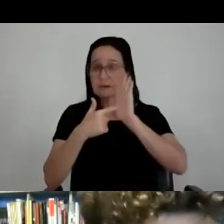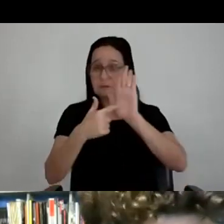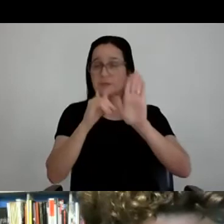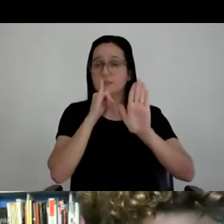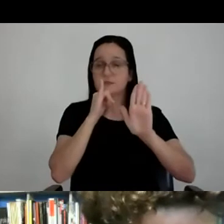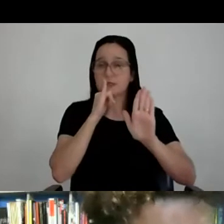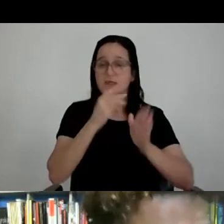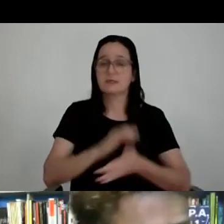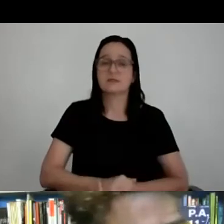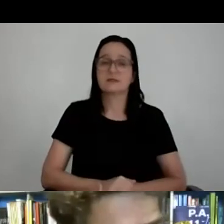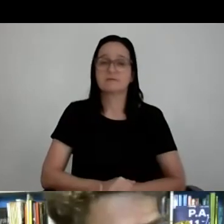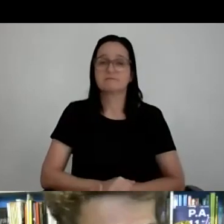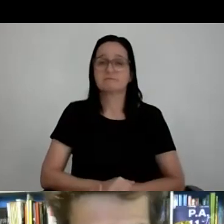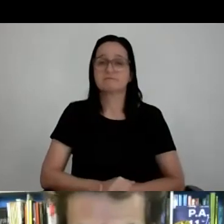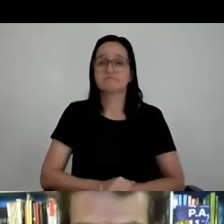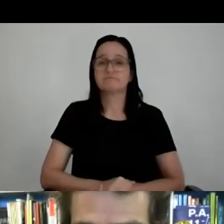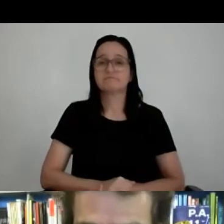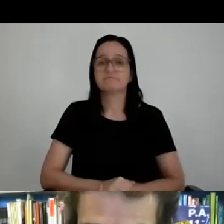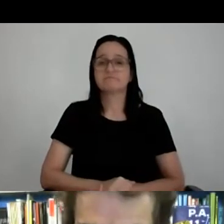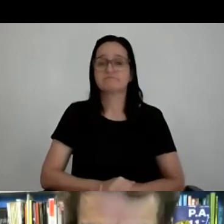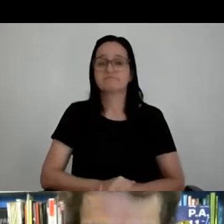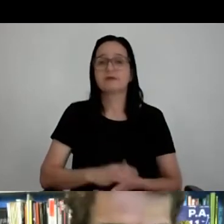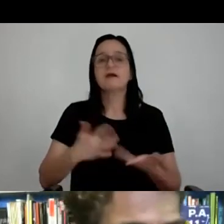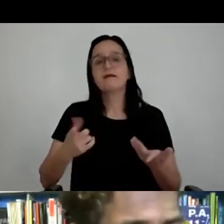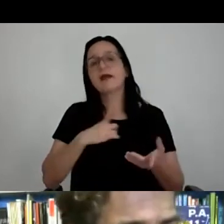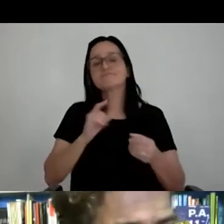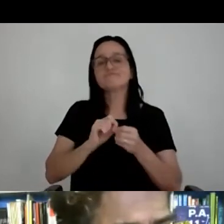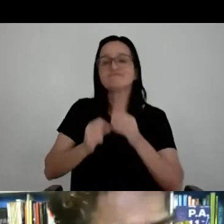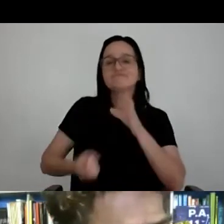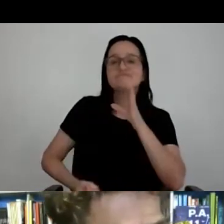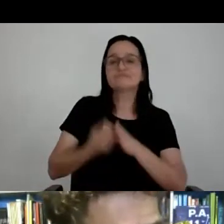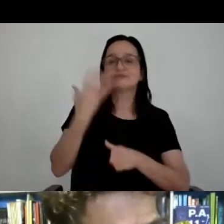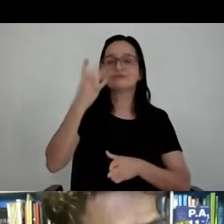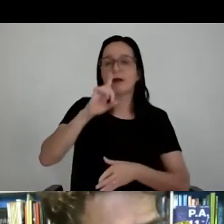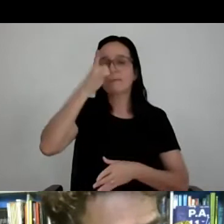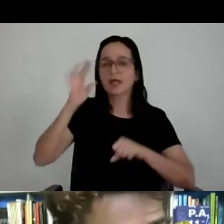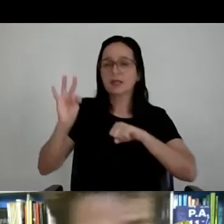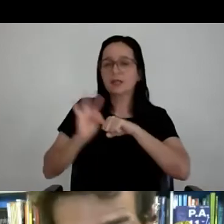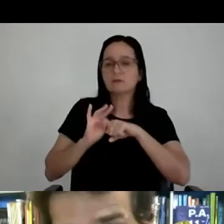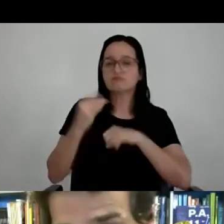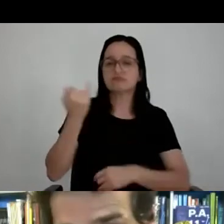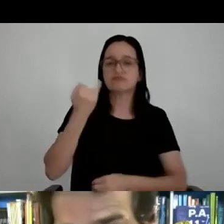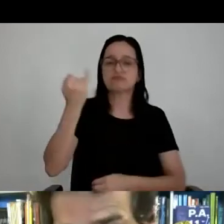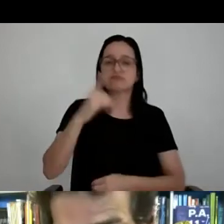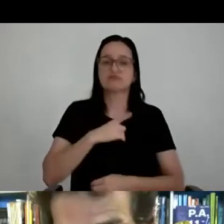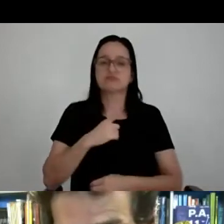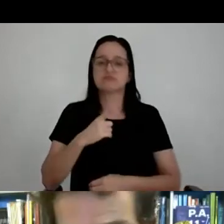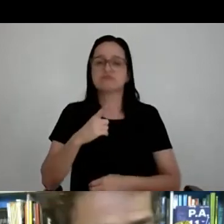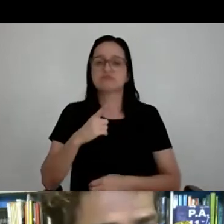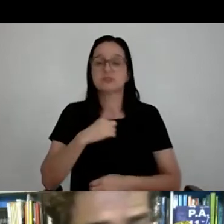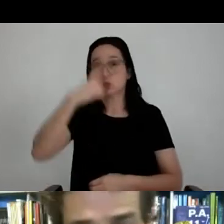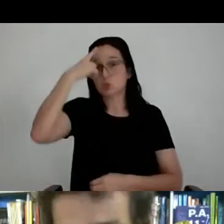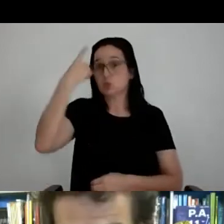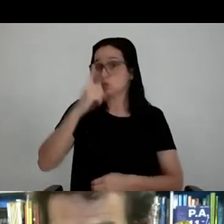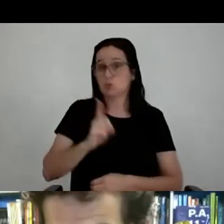que mexe com um processo criativo e técnico muito interessante, né? A gente não sabia que era o projeto da Amazônia